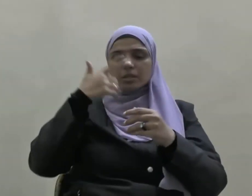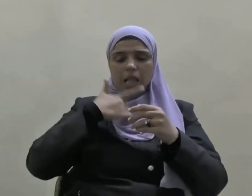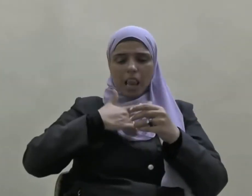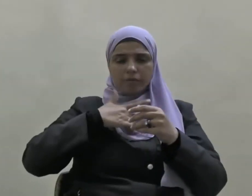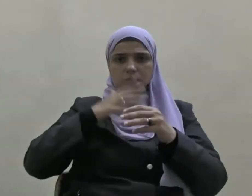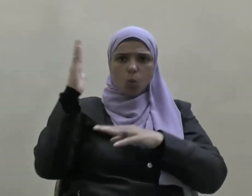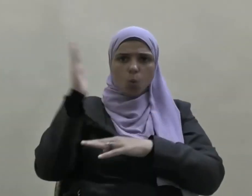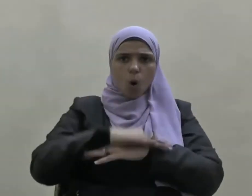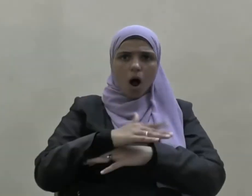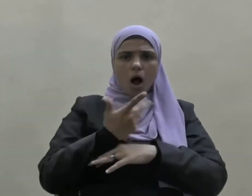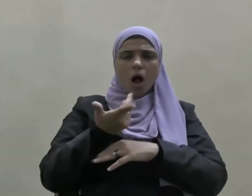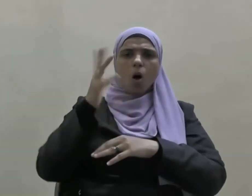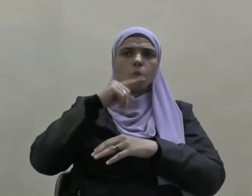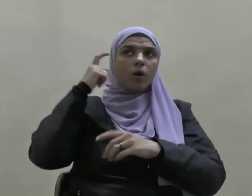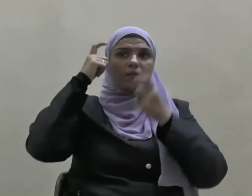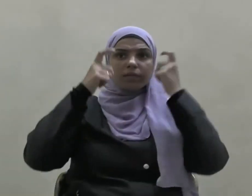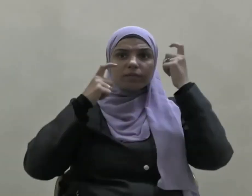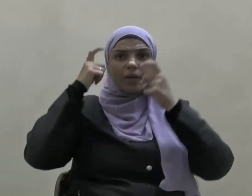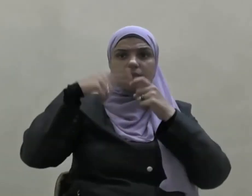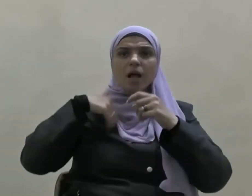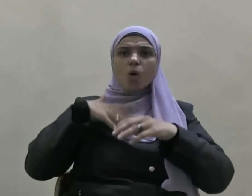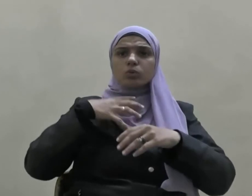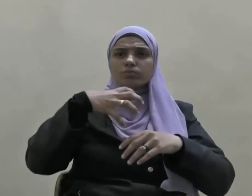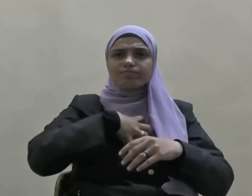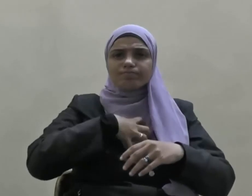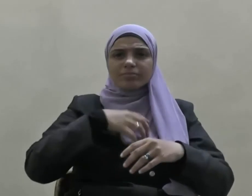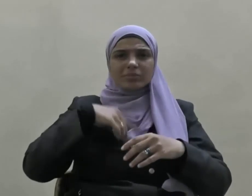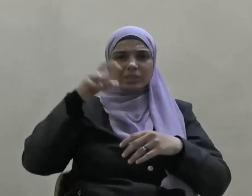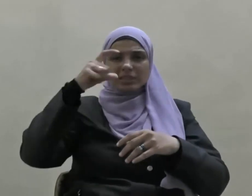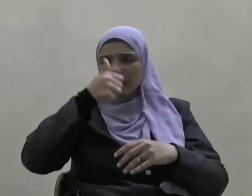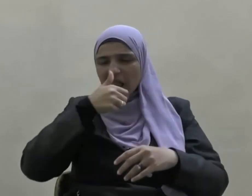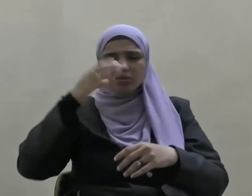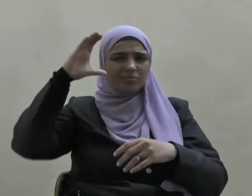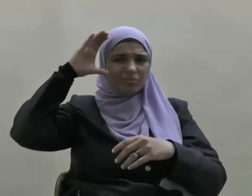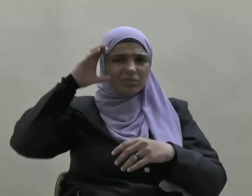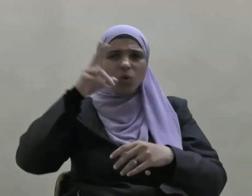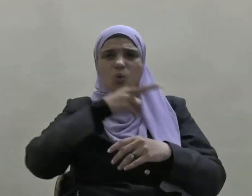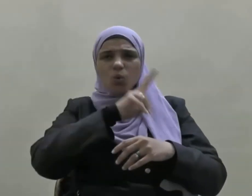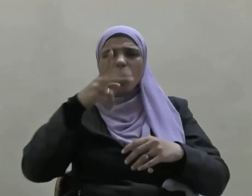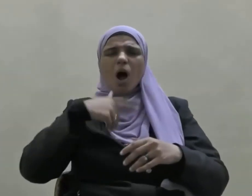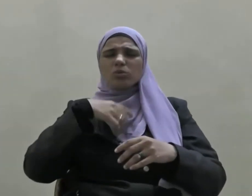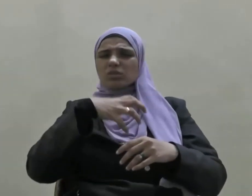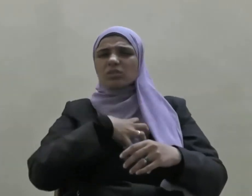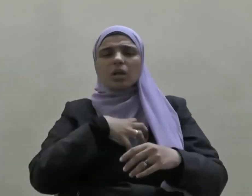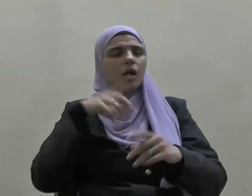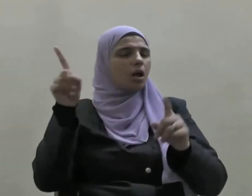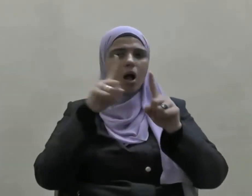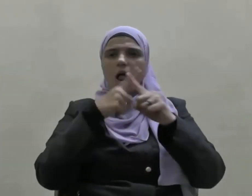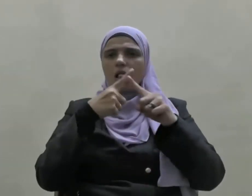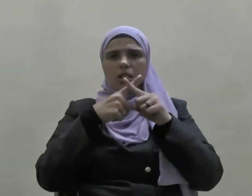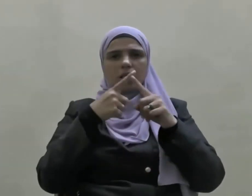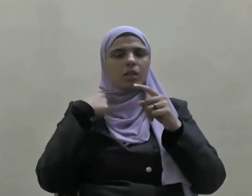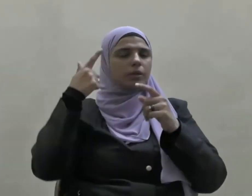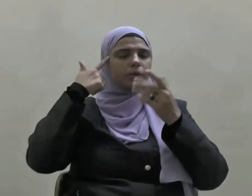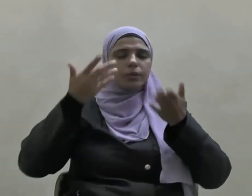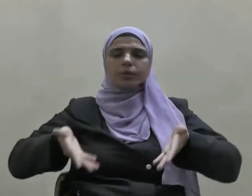معنوياتنا أو يفكرون في إحباطنا وبث روح اليأس بيننا